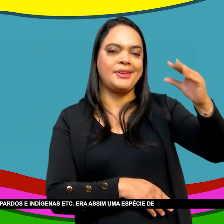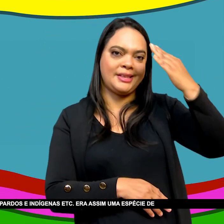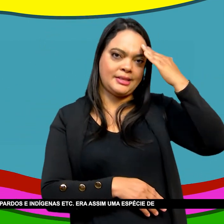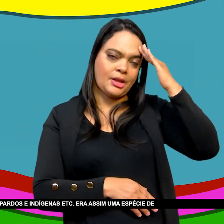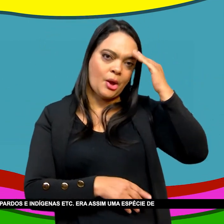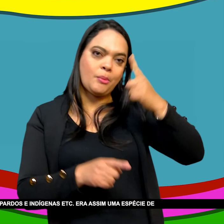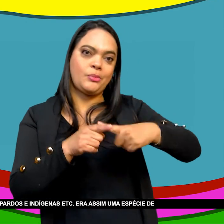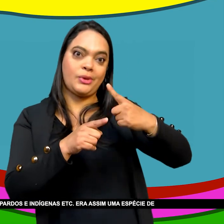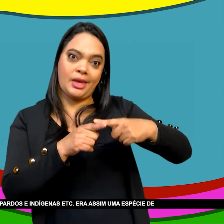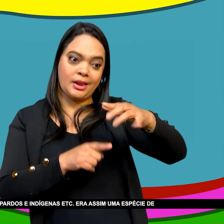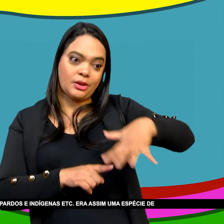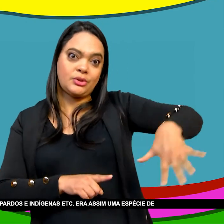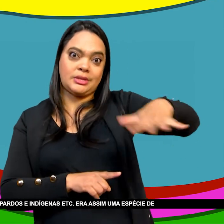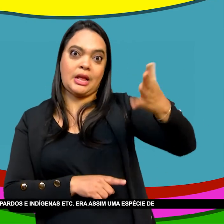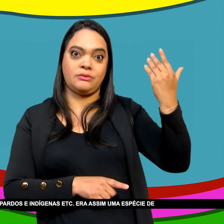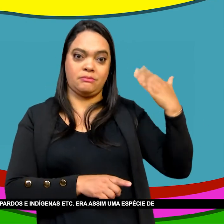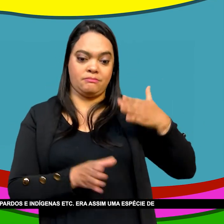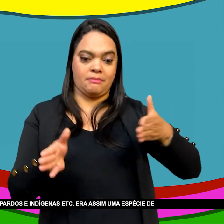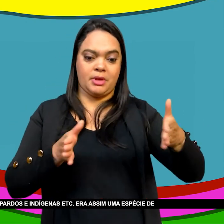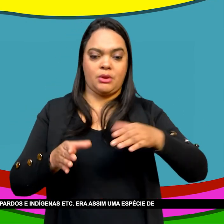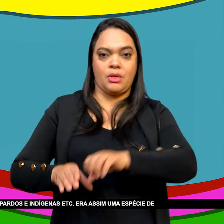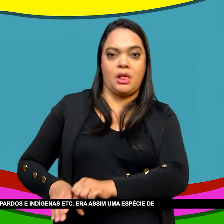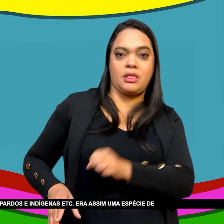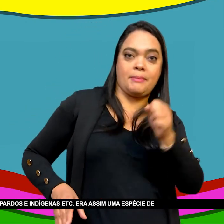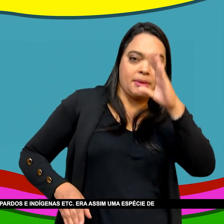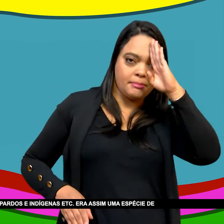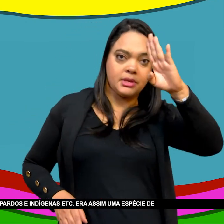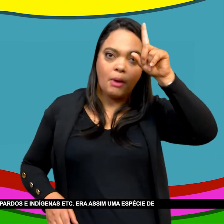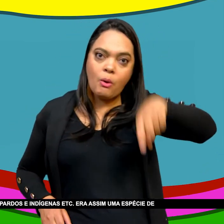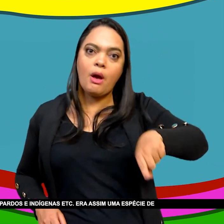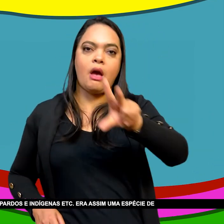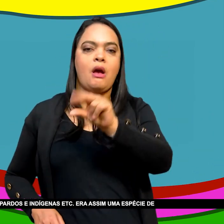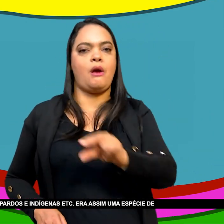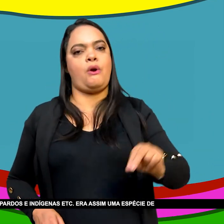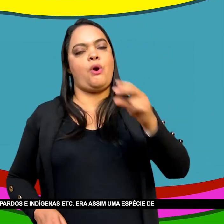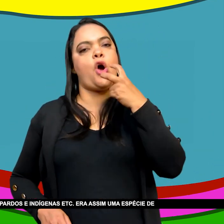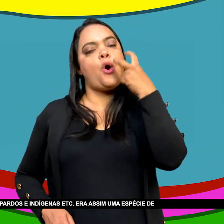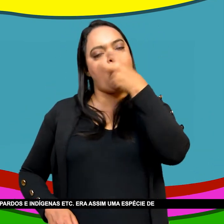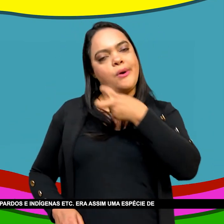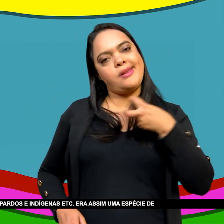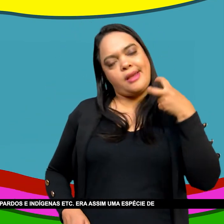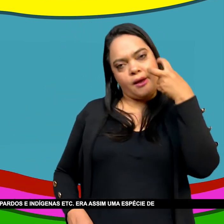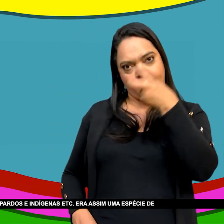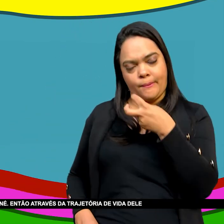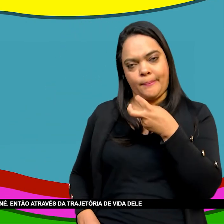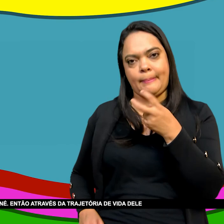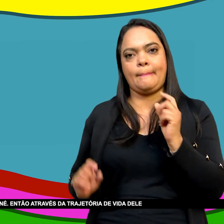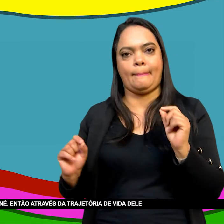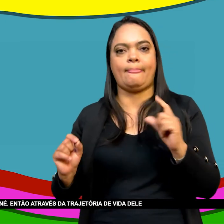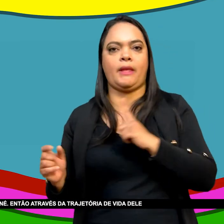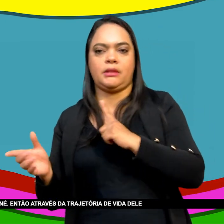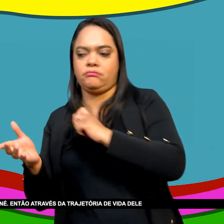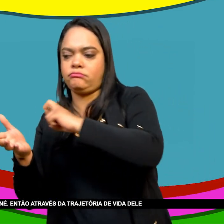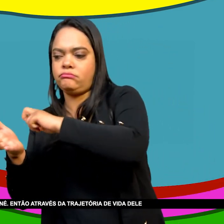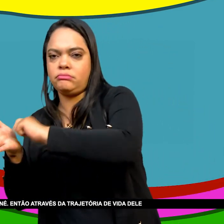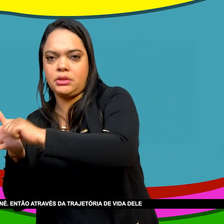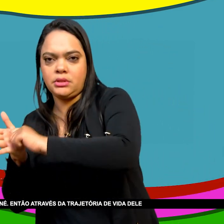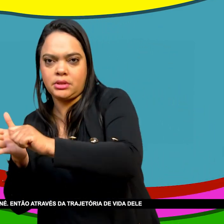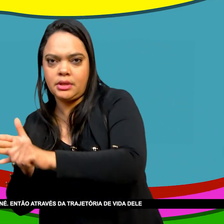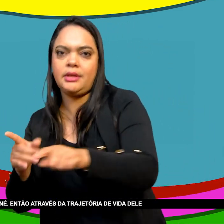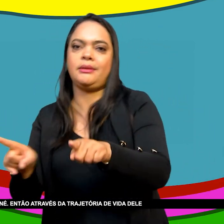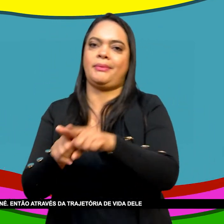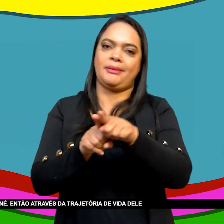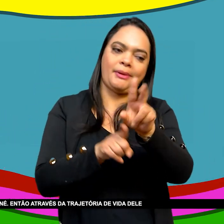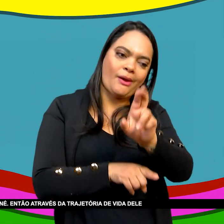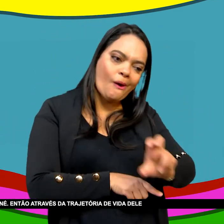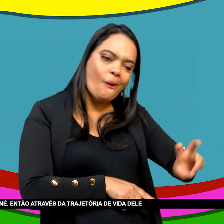e livre Inclusive negros E padres Indígenas E etc Era assim Uma espécie De contra Projeto nacional